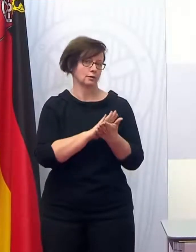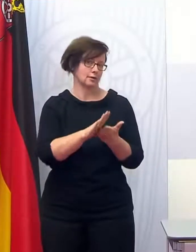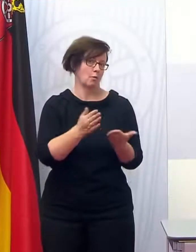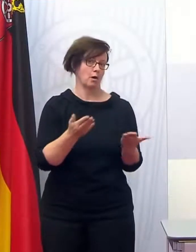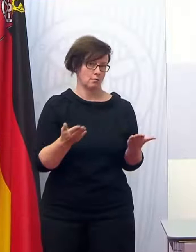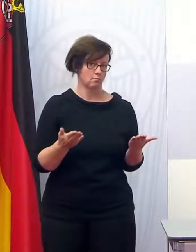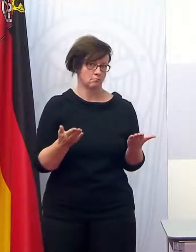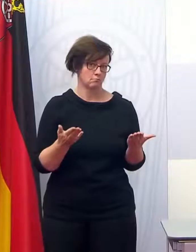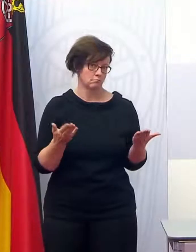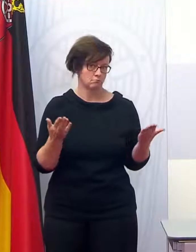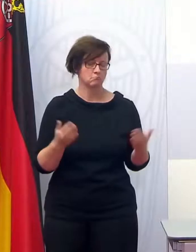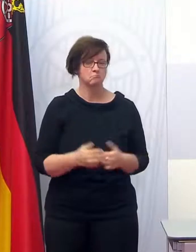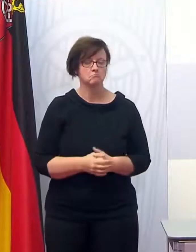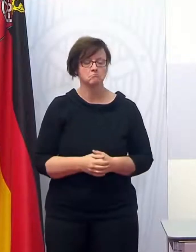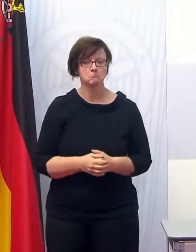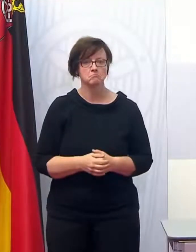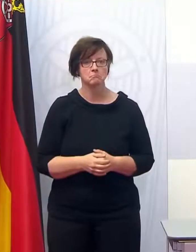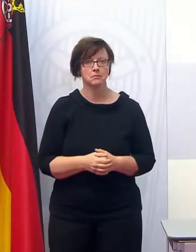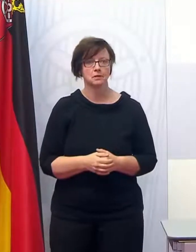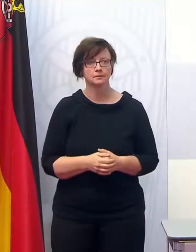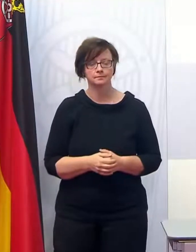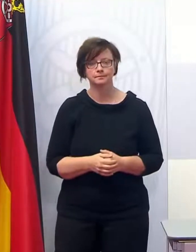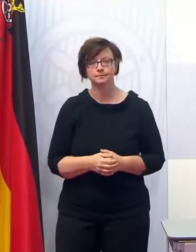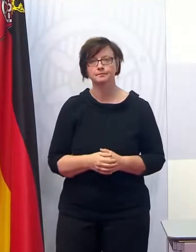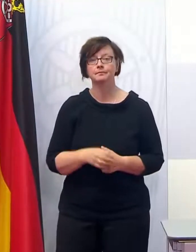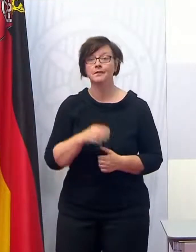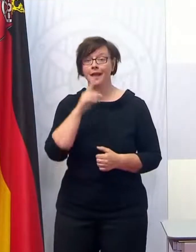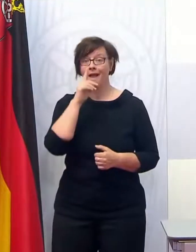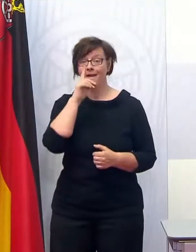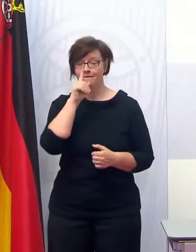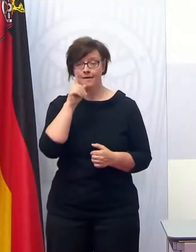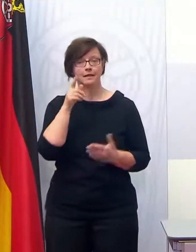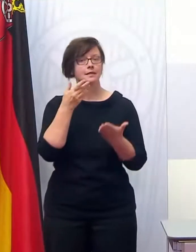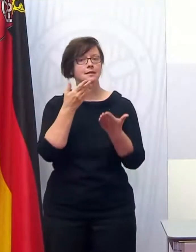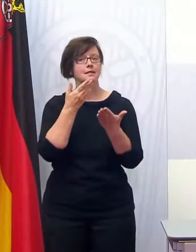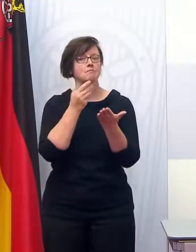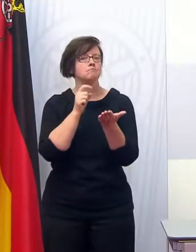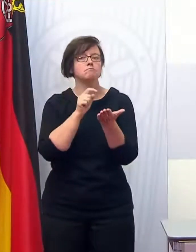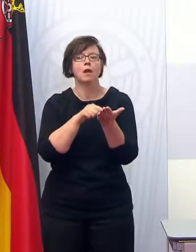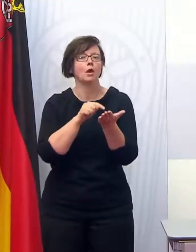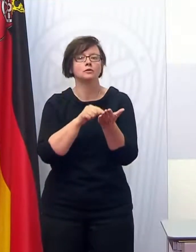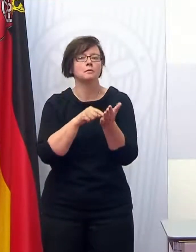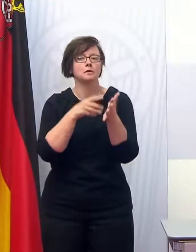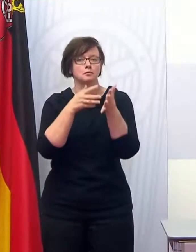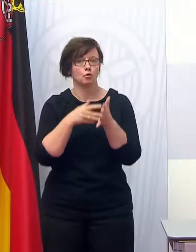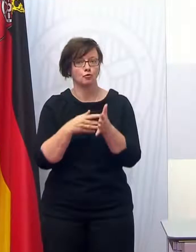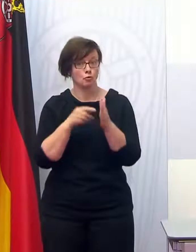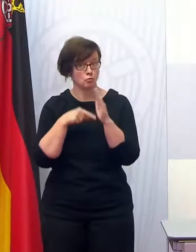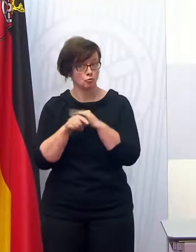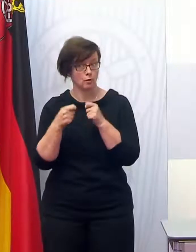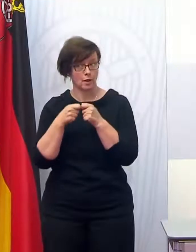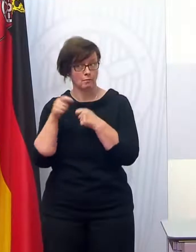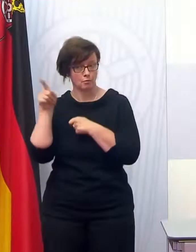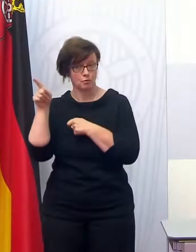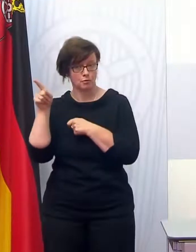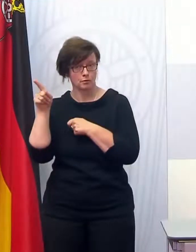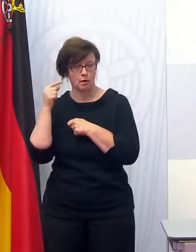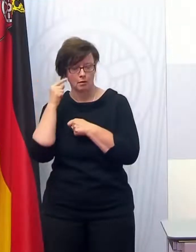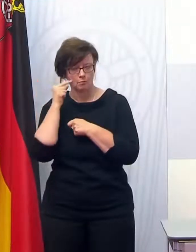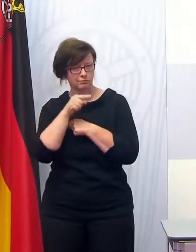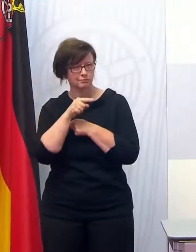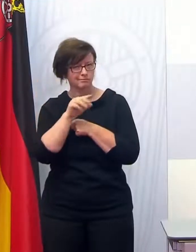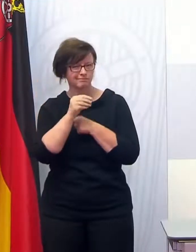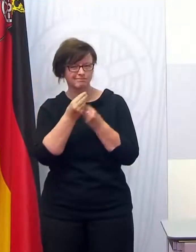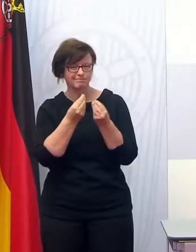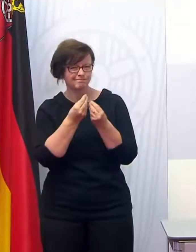auch ordnungsgemäß verhalten. Wenn es dann bei Plausibilitätsprüfungen durch den Bund dazu kommt, dass auffällt, hier